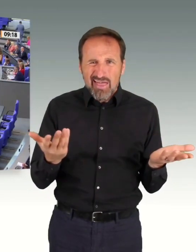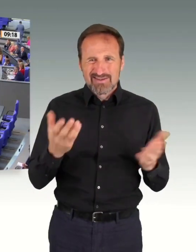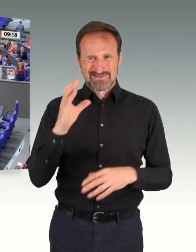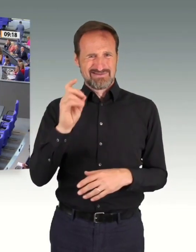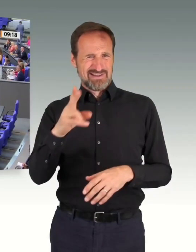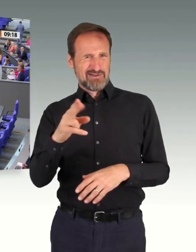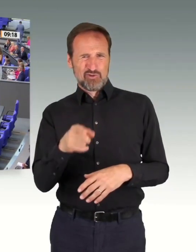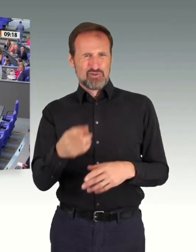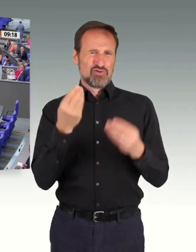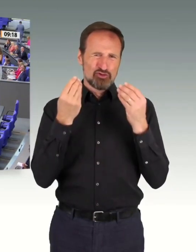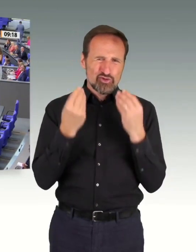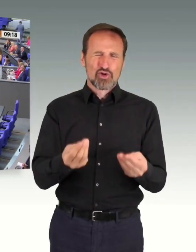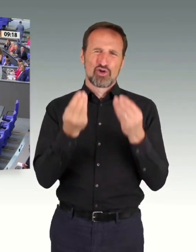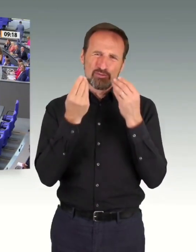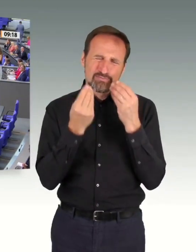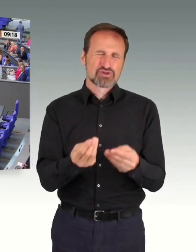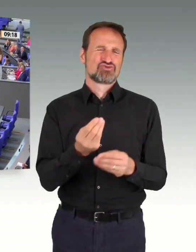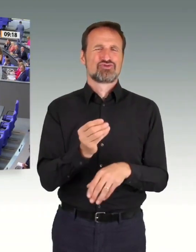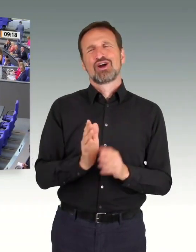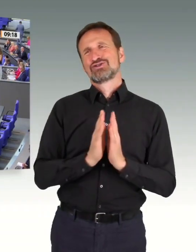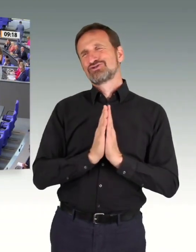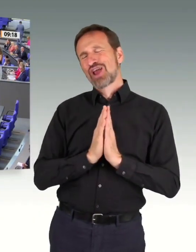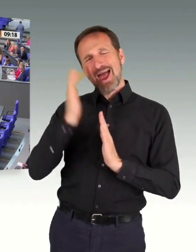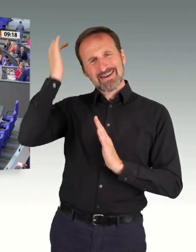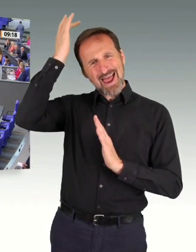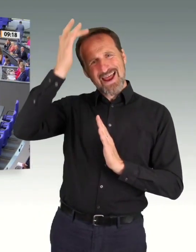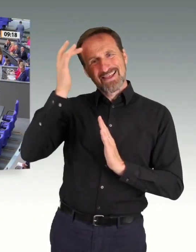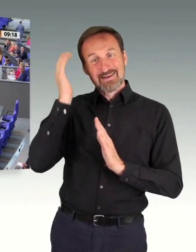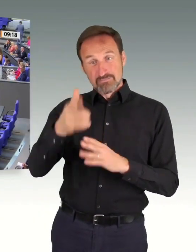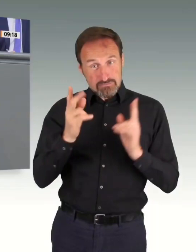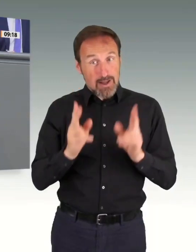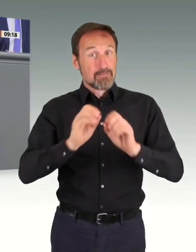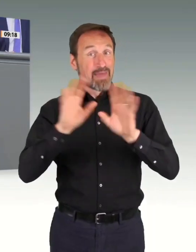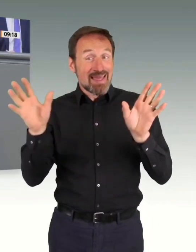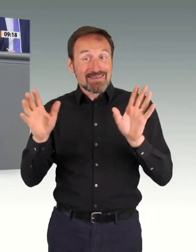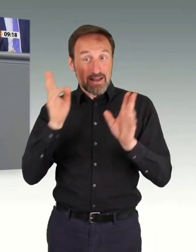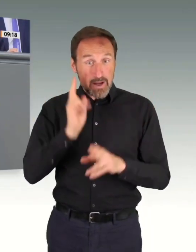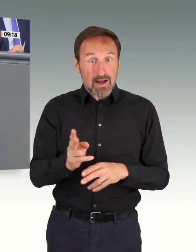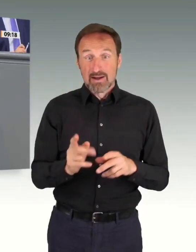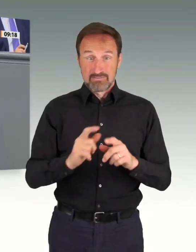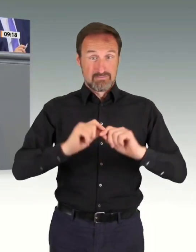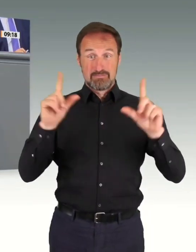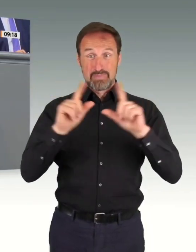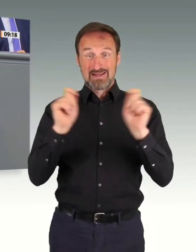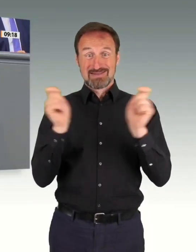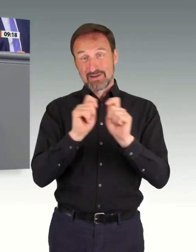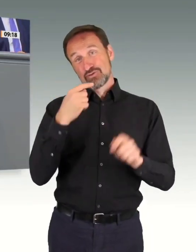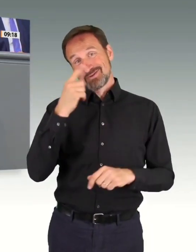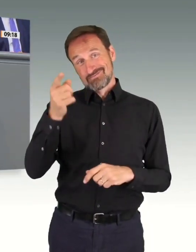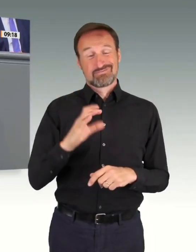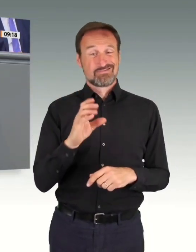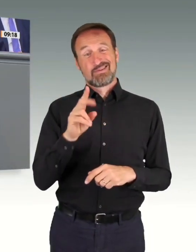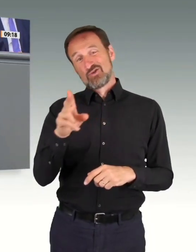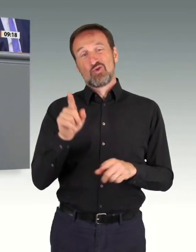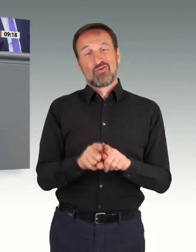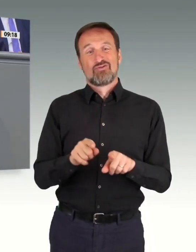die diesen Heizungsirrsinn wirklich ablehnt. Wir wollen das nicht auf der Tagesordnung sehen, auch weil dieses Gesetz Teil eines gesamtunsinnigen und